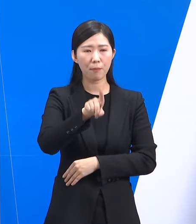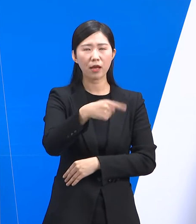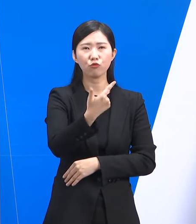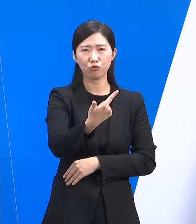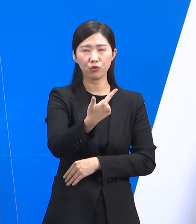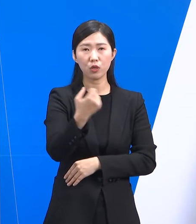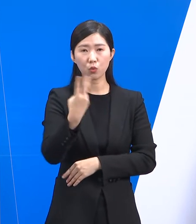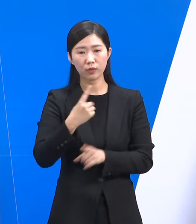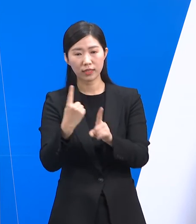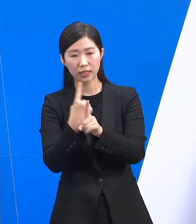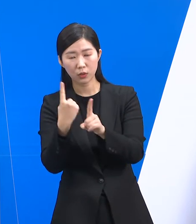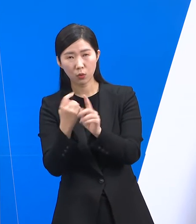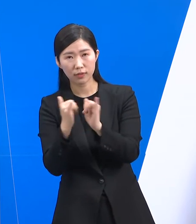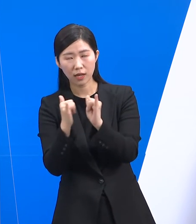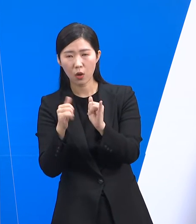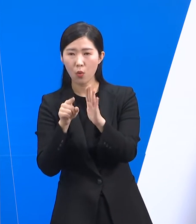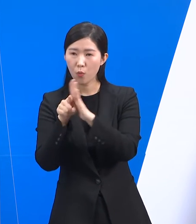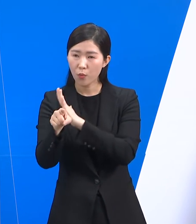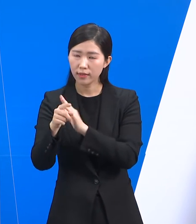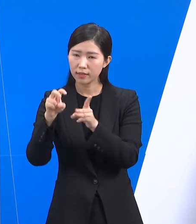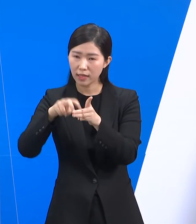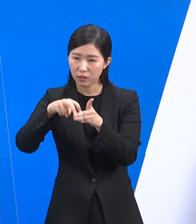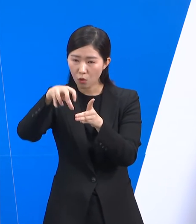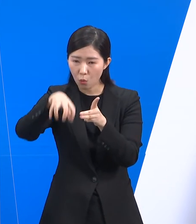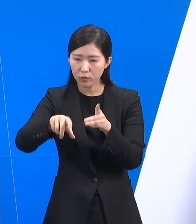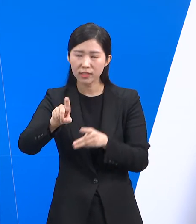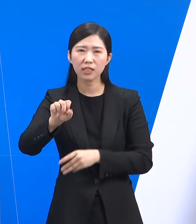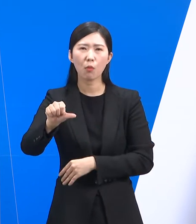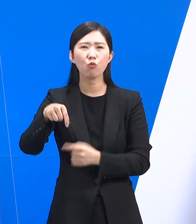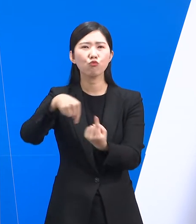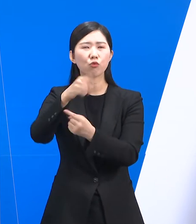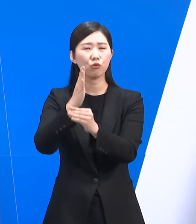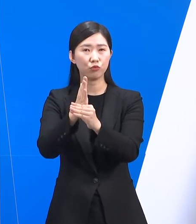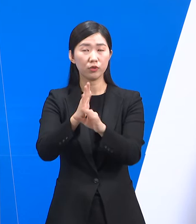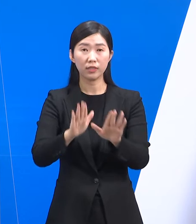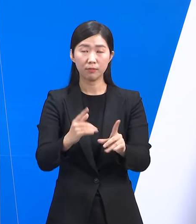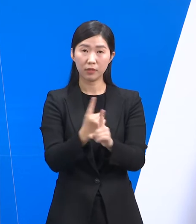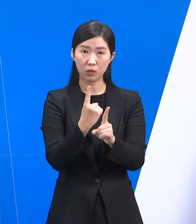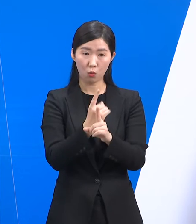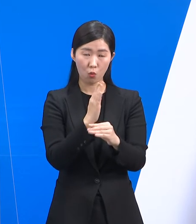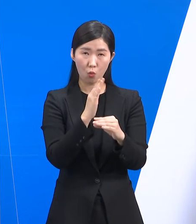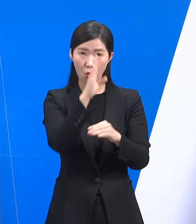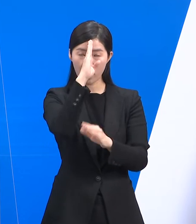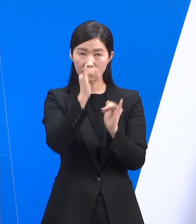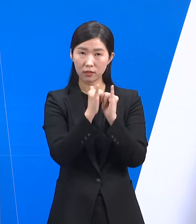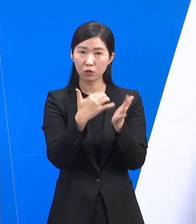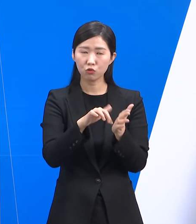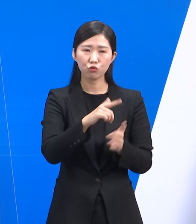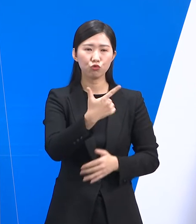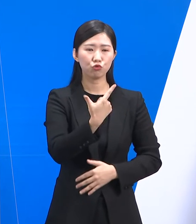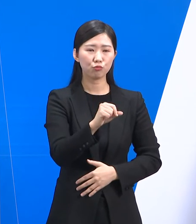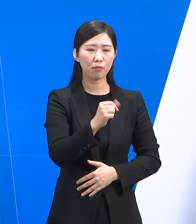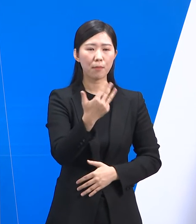재택치료자 외래진료센터는 19개소 운영 중입니다. 현재 치료 중인 환자는 6만 8